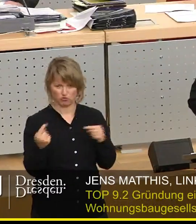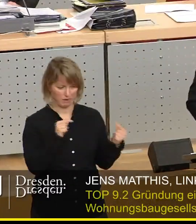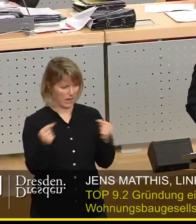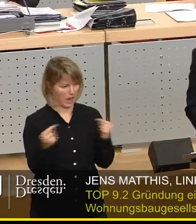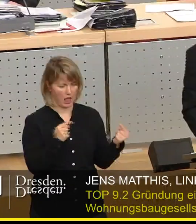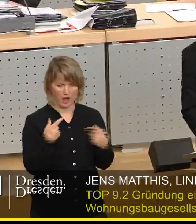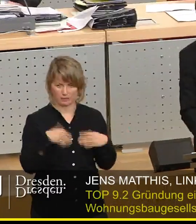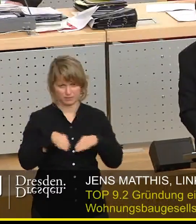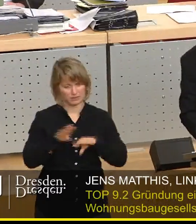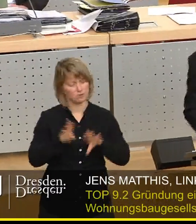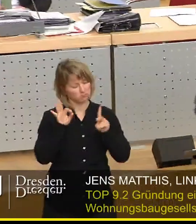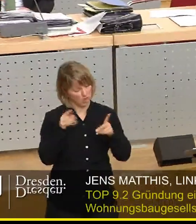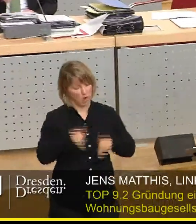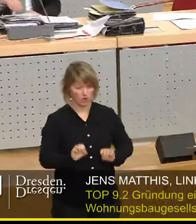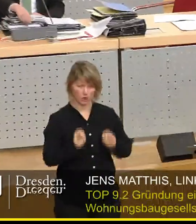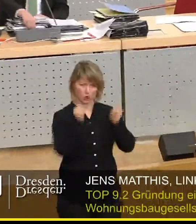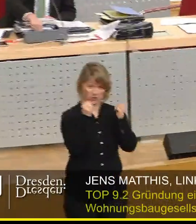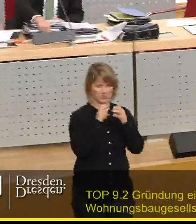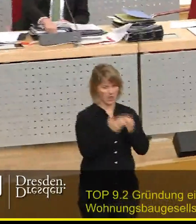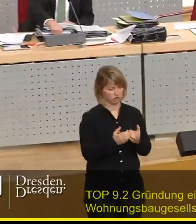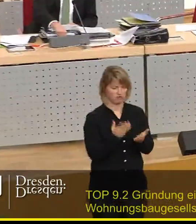einlassen und heute die Gesellschaft gründen. Vielen Dank.